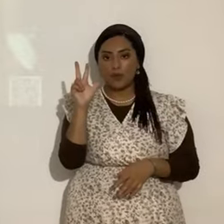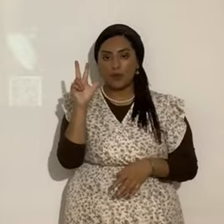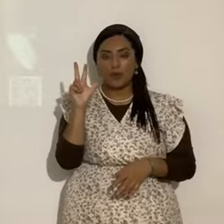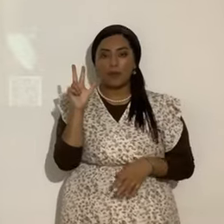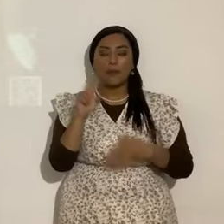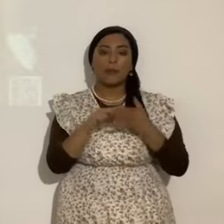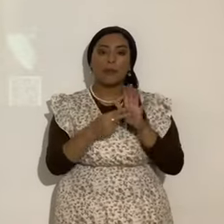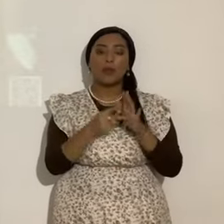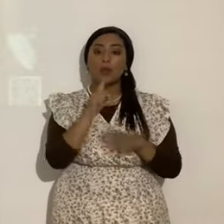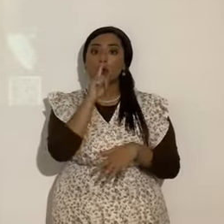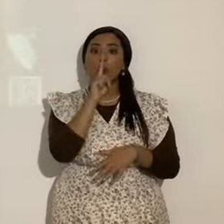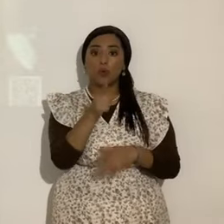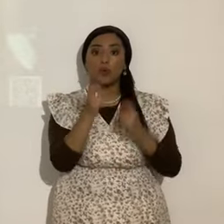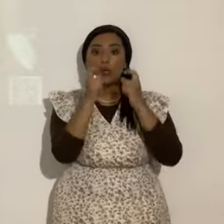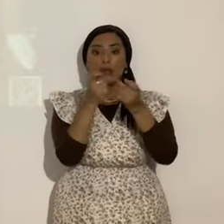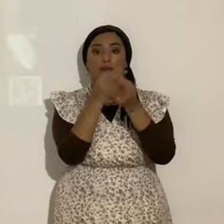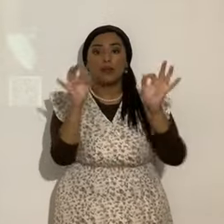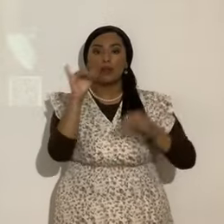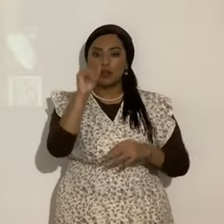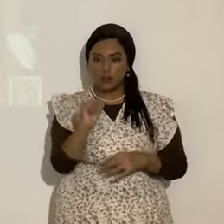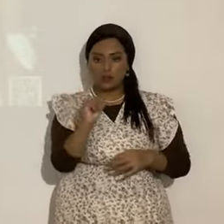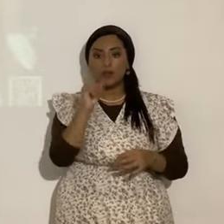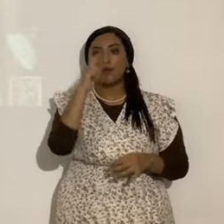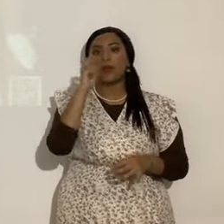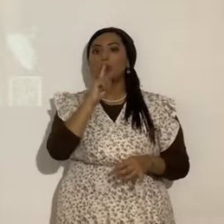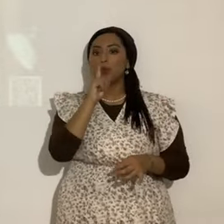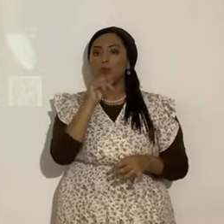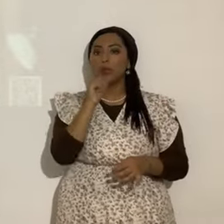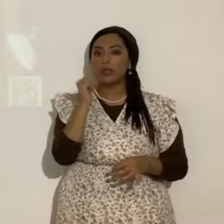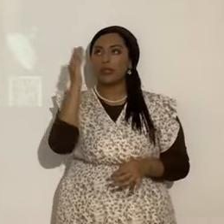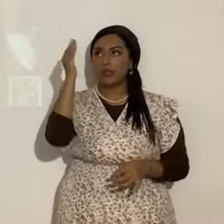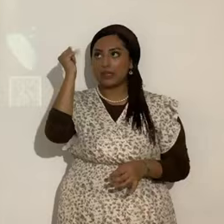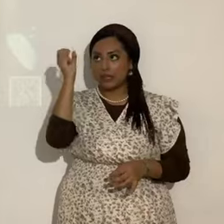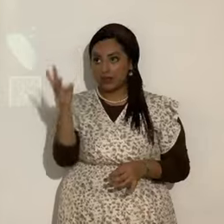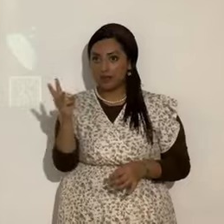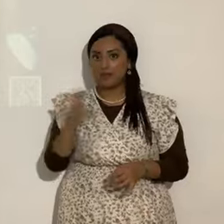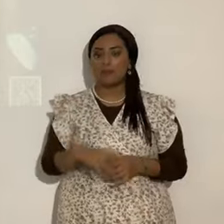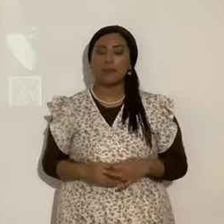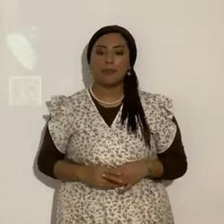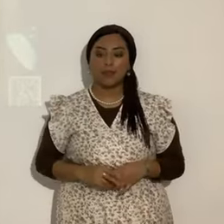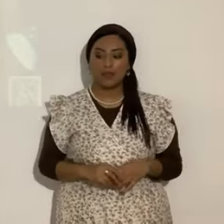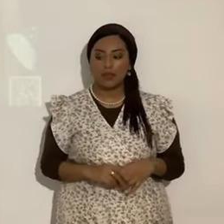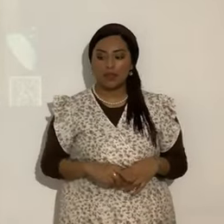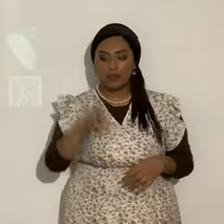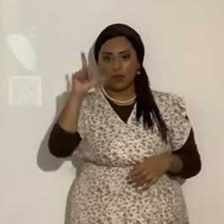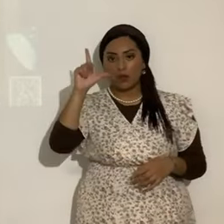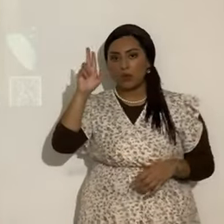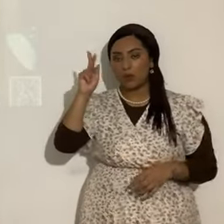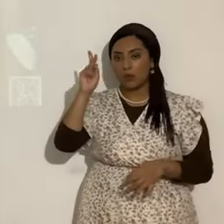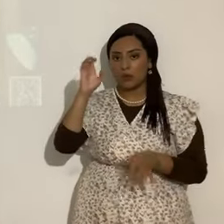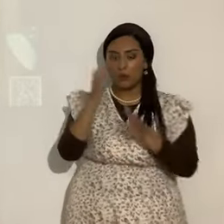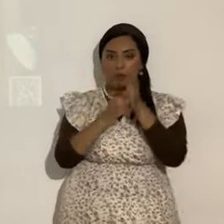verdad da libertad? Claro que sí, porque la verdad es Yahshua. Entonces, en Lucas 3, verso 8.